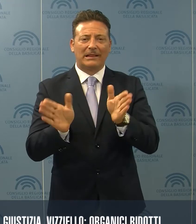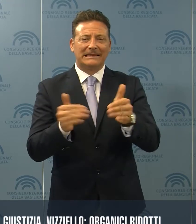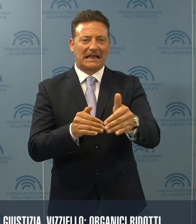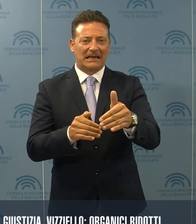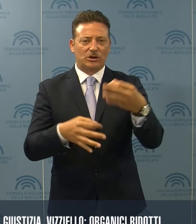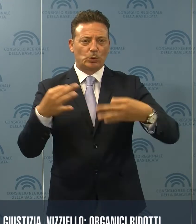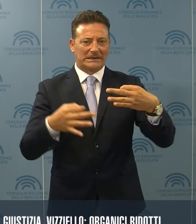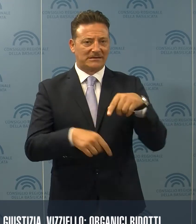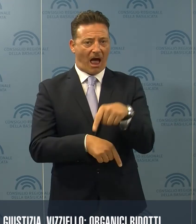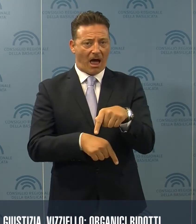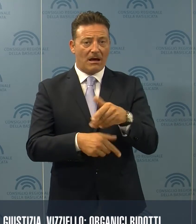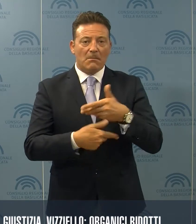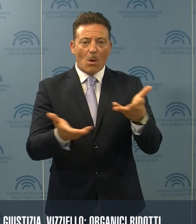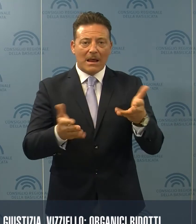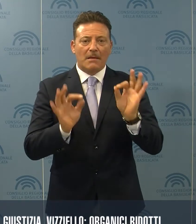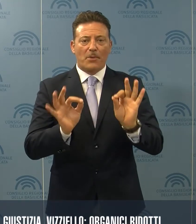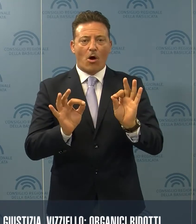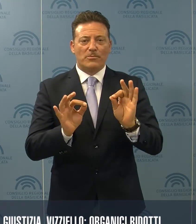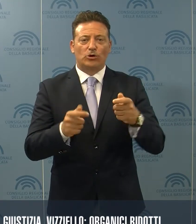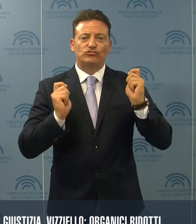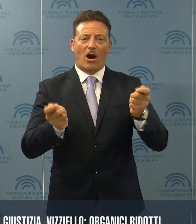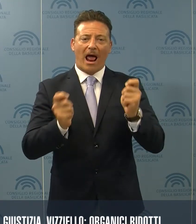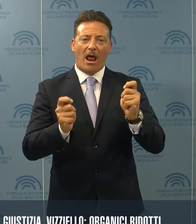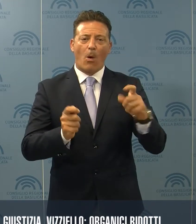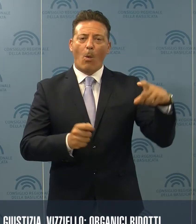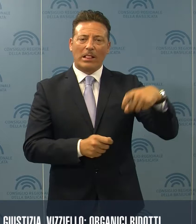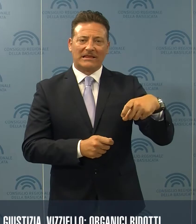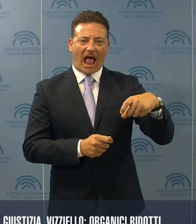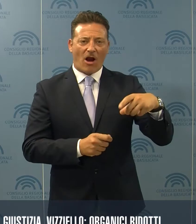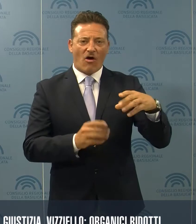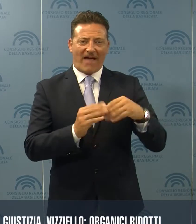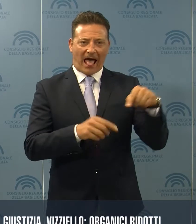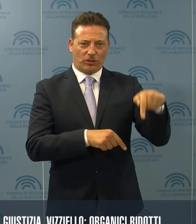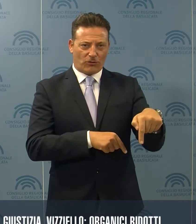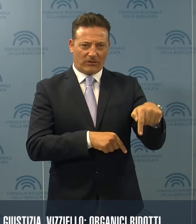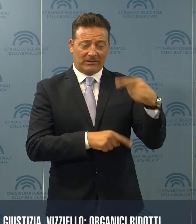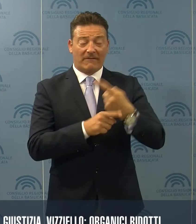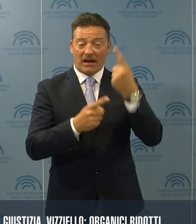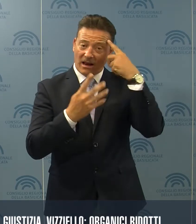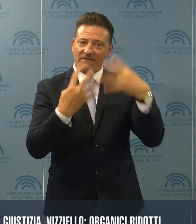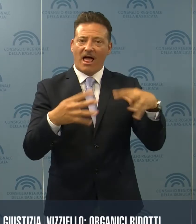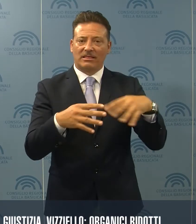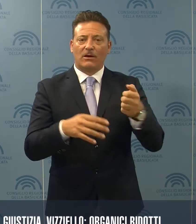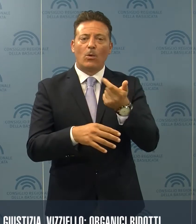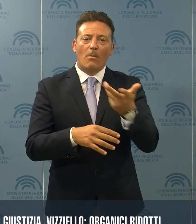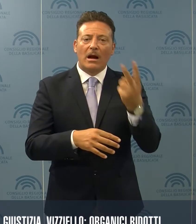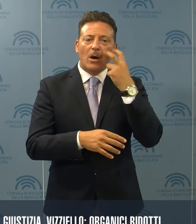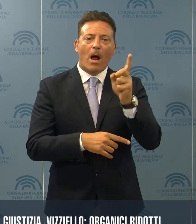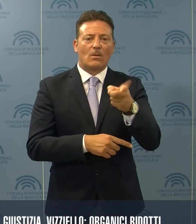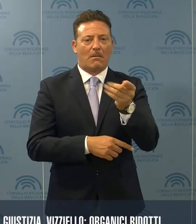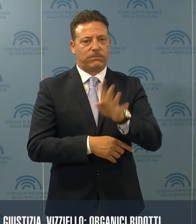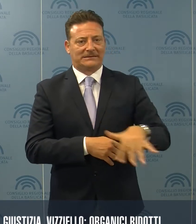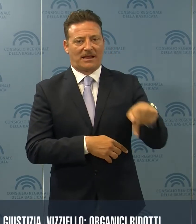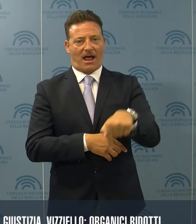giudiziari pubblicati da Il Fatto Quotidiano, invitando a riflettere sui numeri che riguardano la